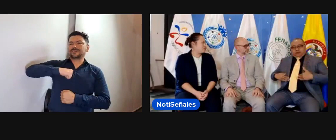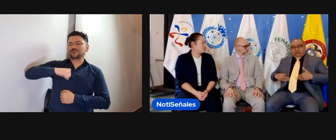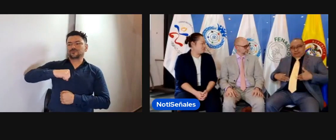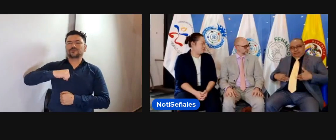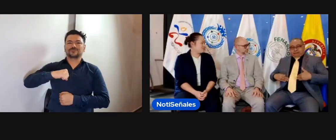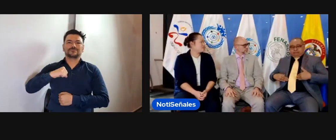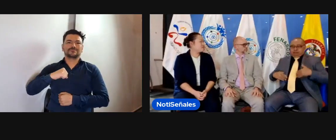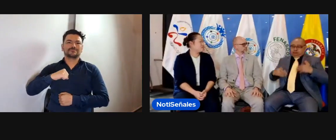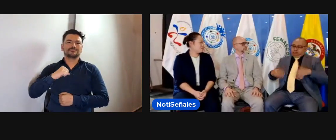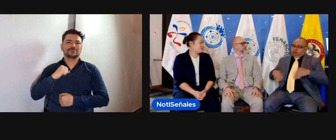derechos?